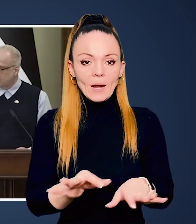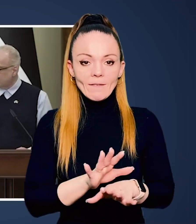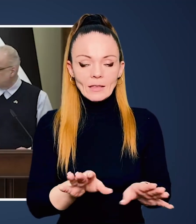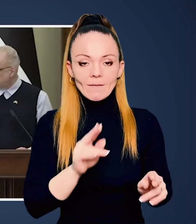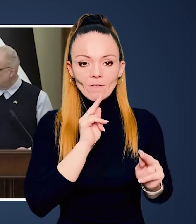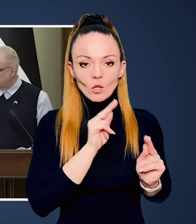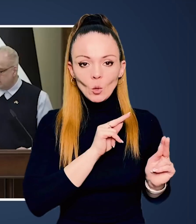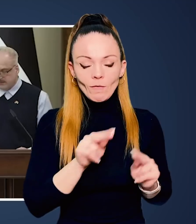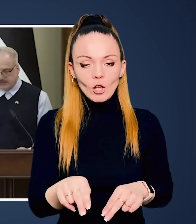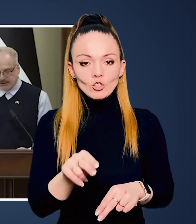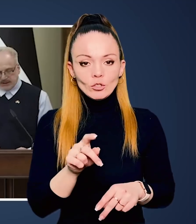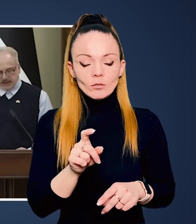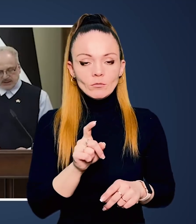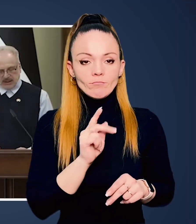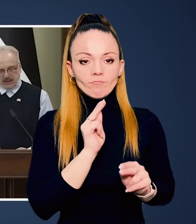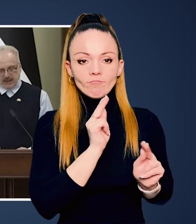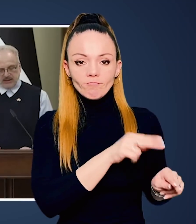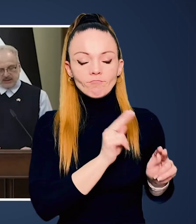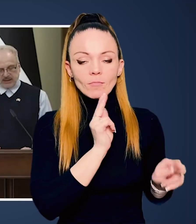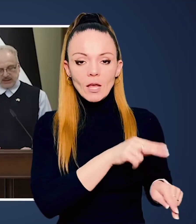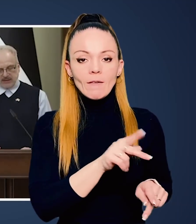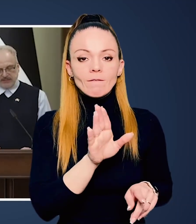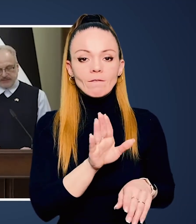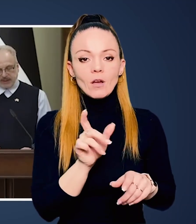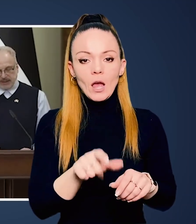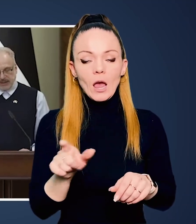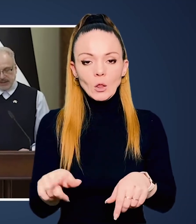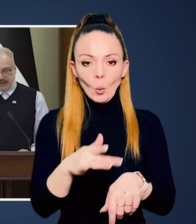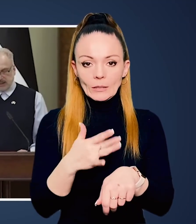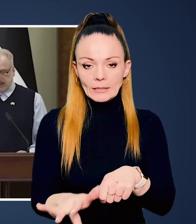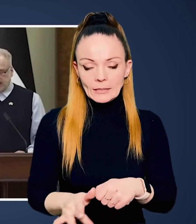неправдиві звинувачення в геносині.